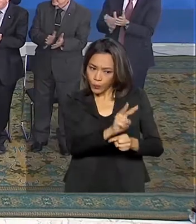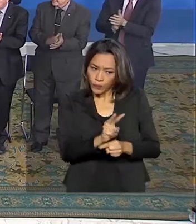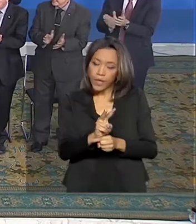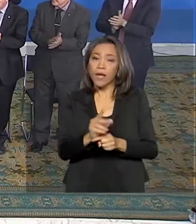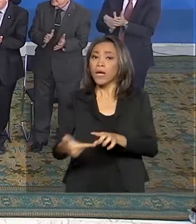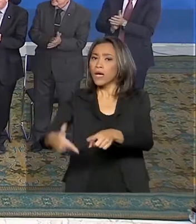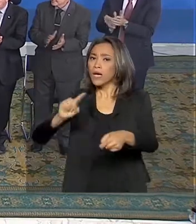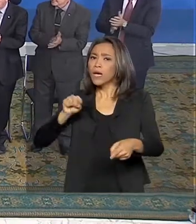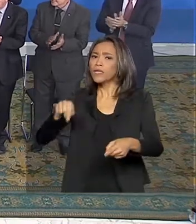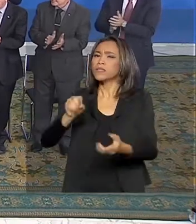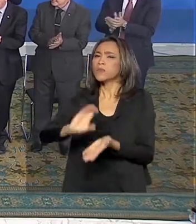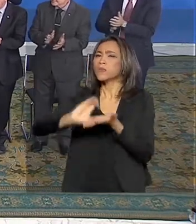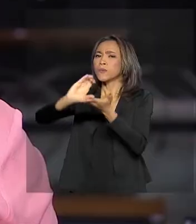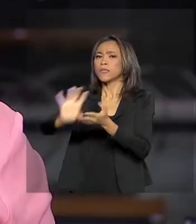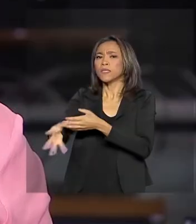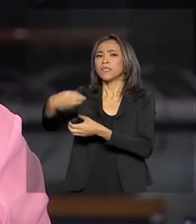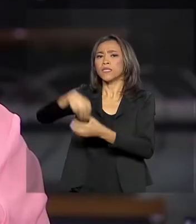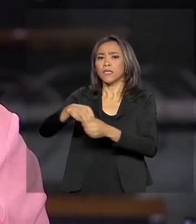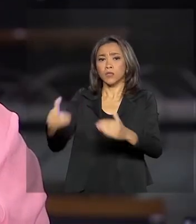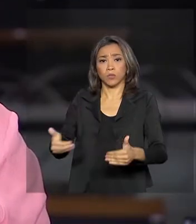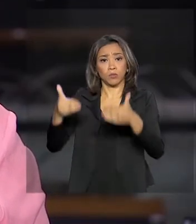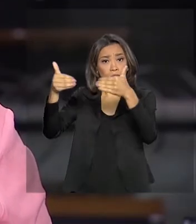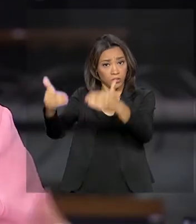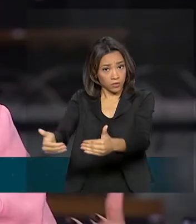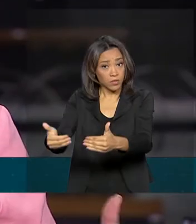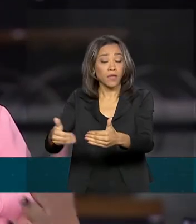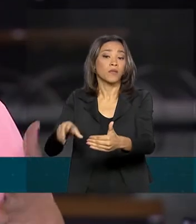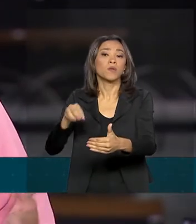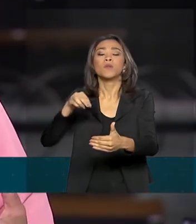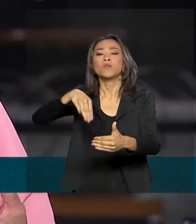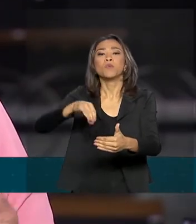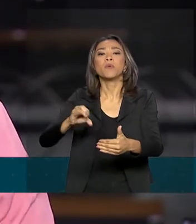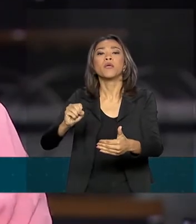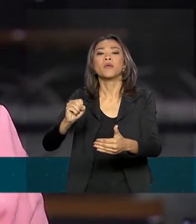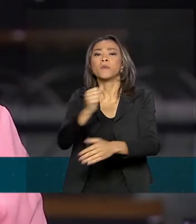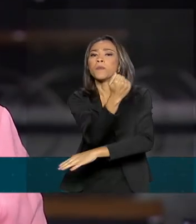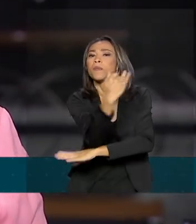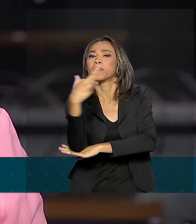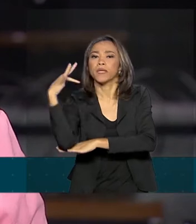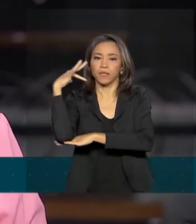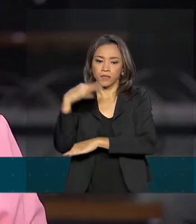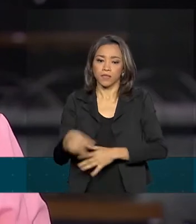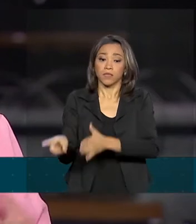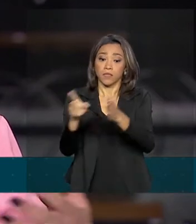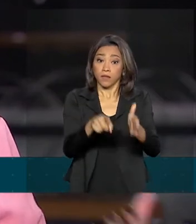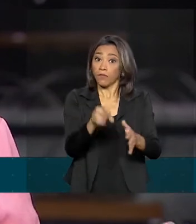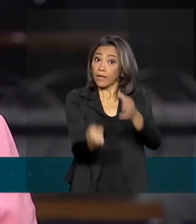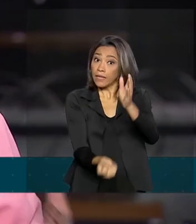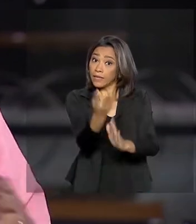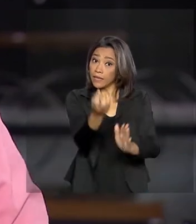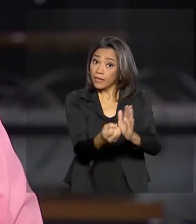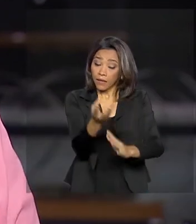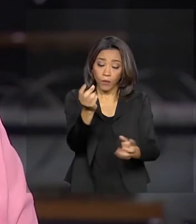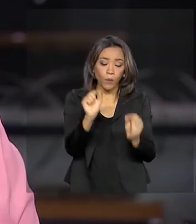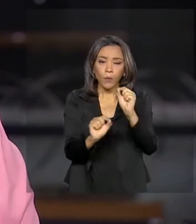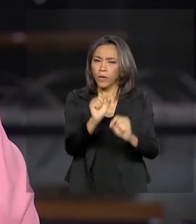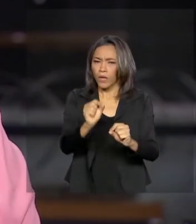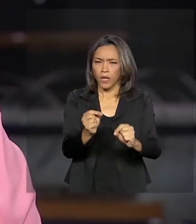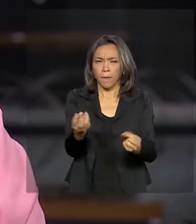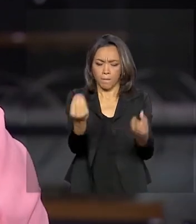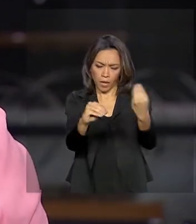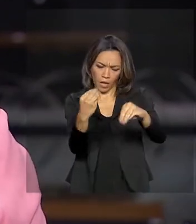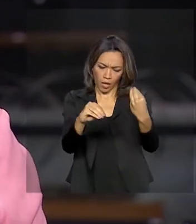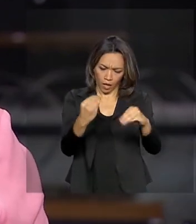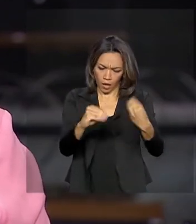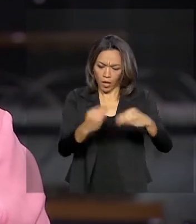parte do Ministério do Meio Ambiente. O Conselho vai acompanhar e coordenar a implementação de políticas públicas na Amazônia